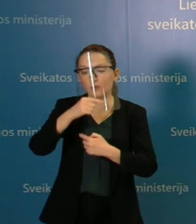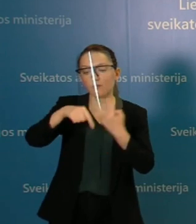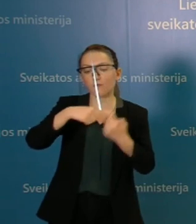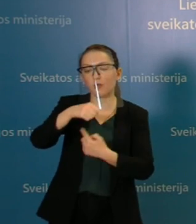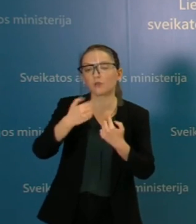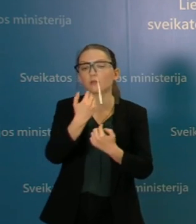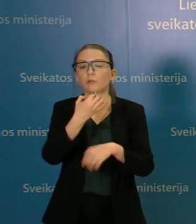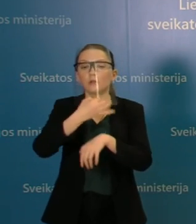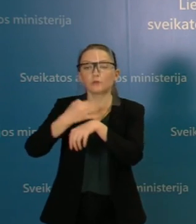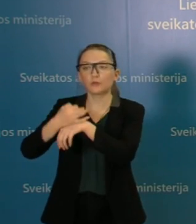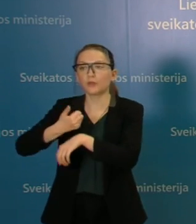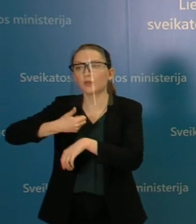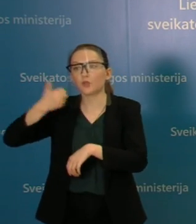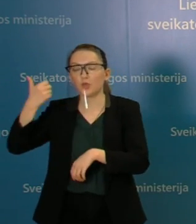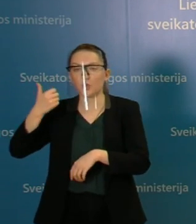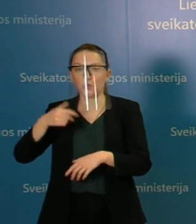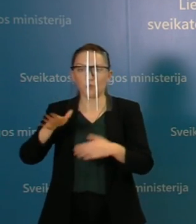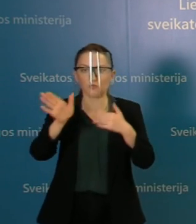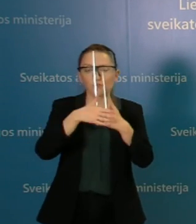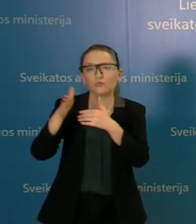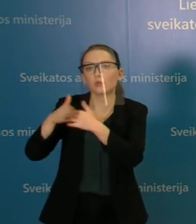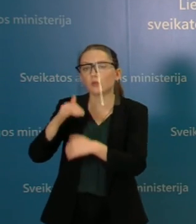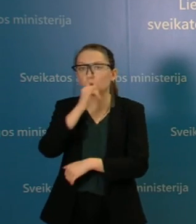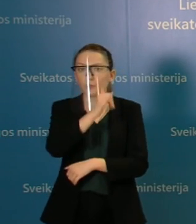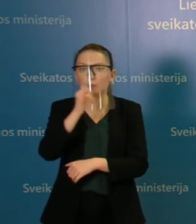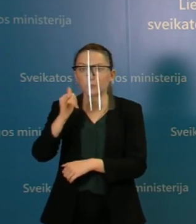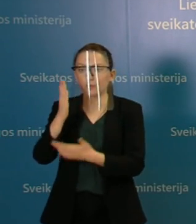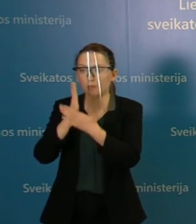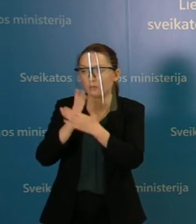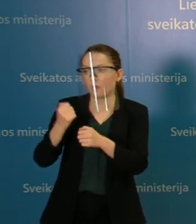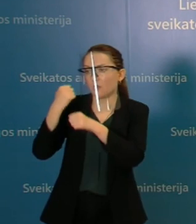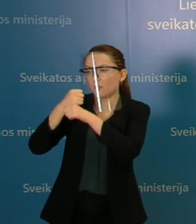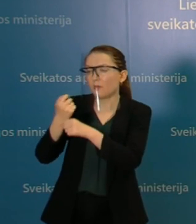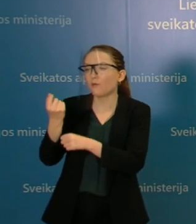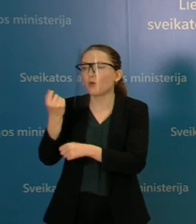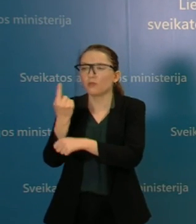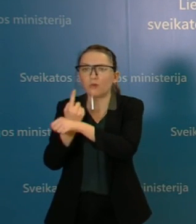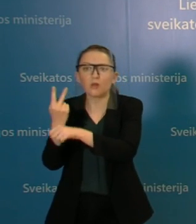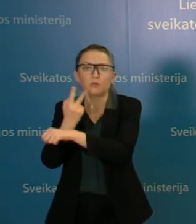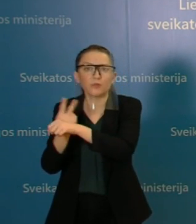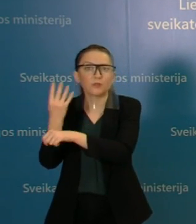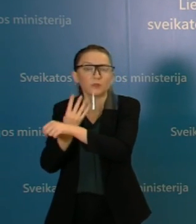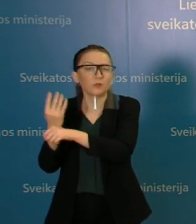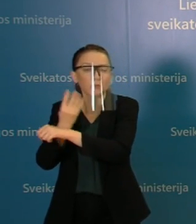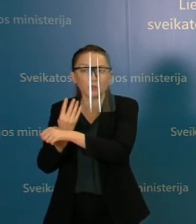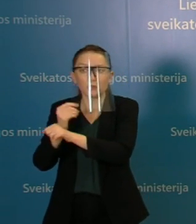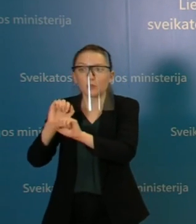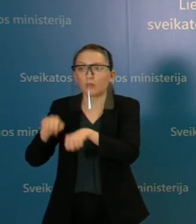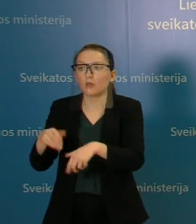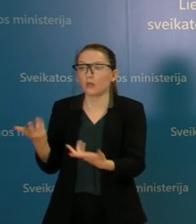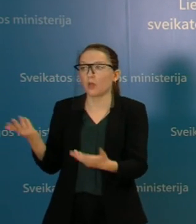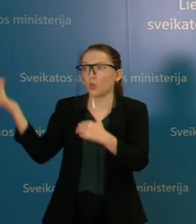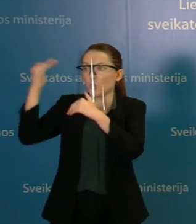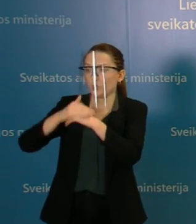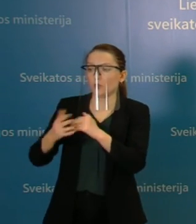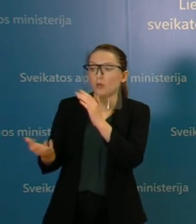atstovai sako, kad geriau juos būtų visai uždaryti, nes kai kurie dabar dirba vos po kelias valandas ir negali pretenduoti kai kurias